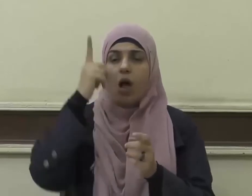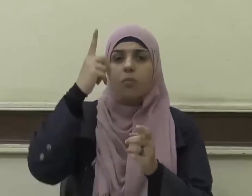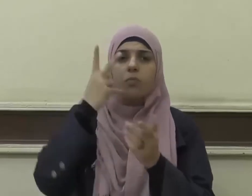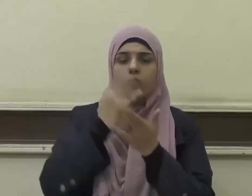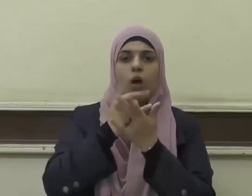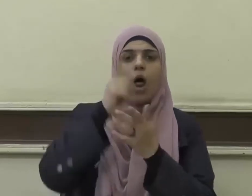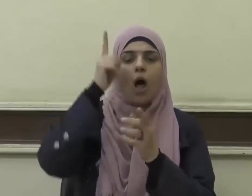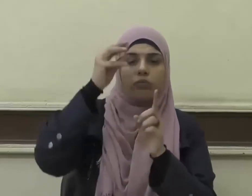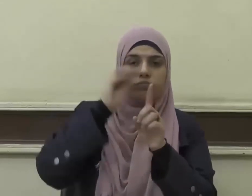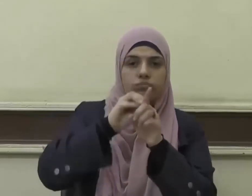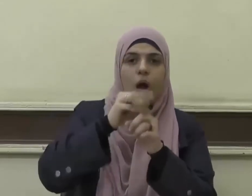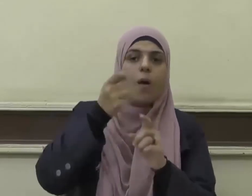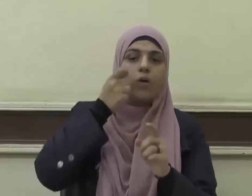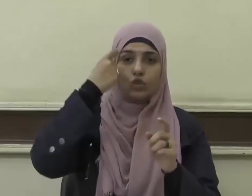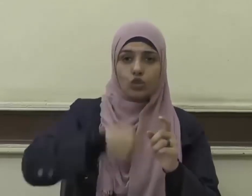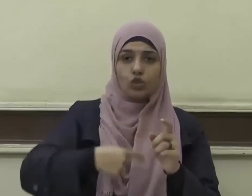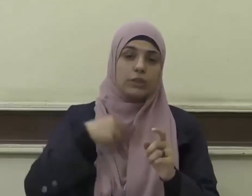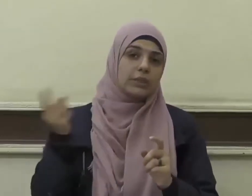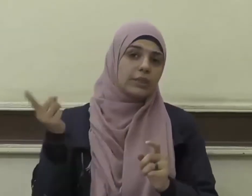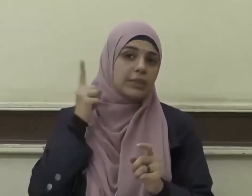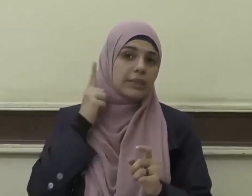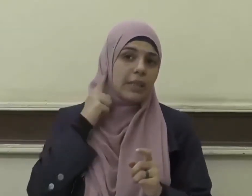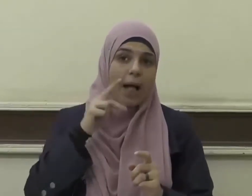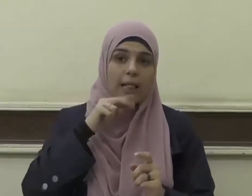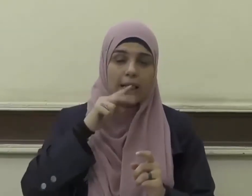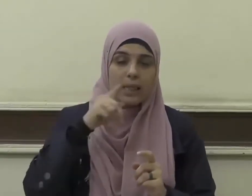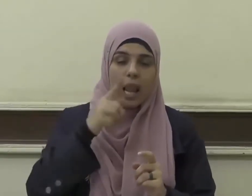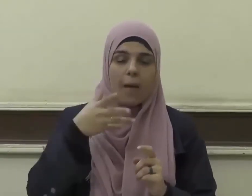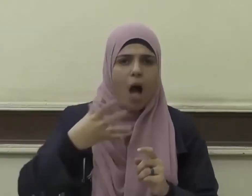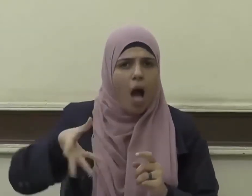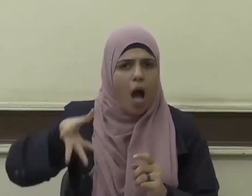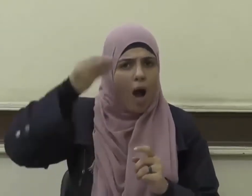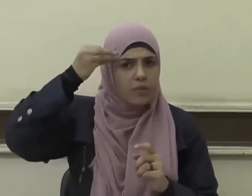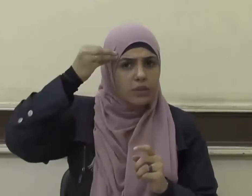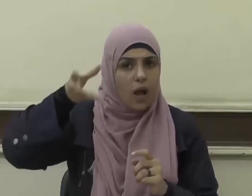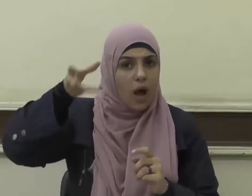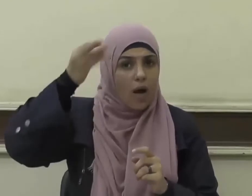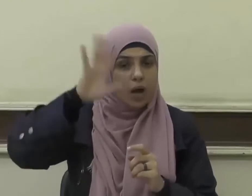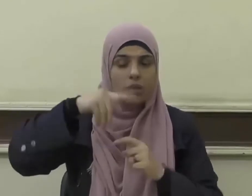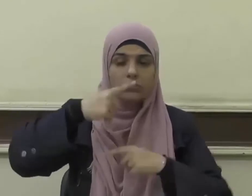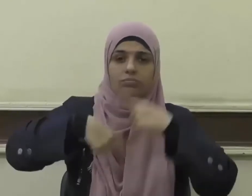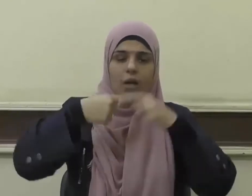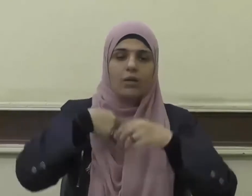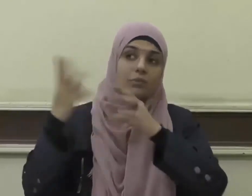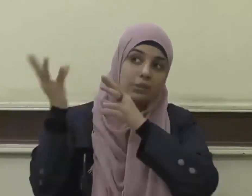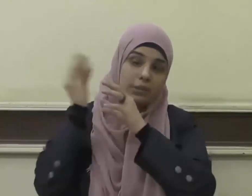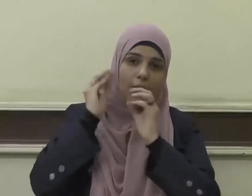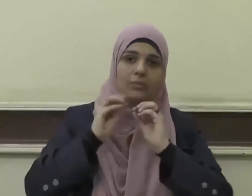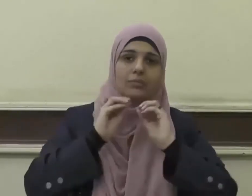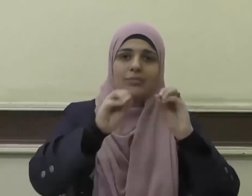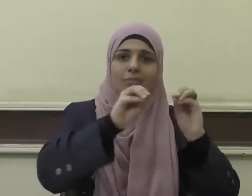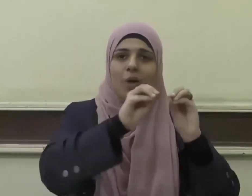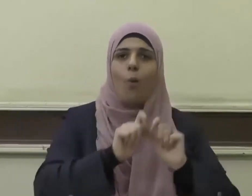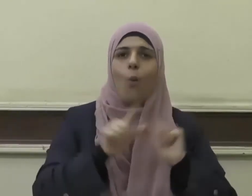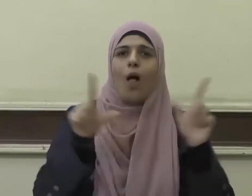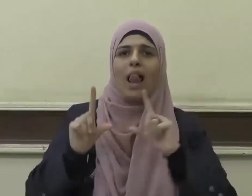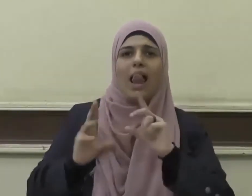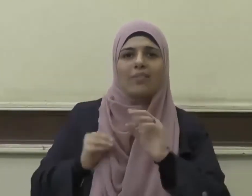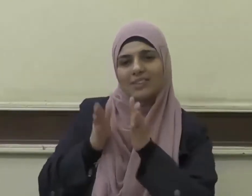سمع مقالتي فحفظها فأداها كما سمعها علماء الأمة